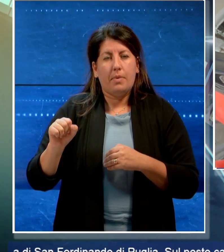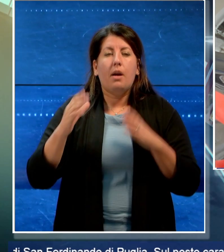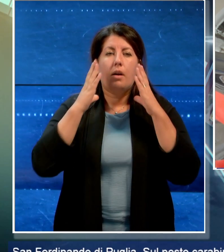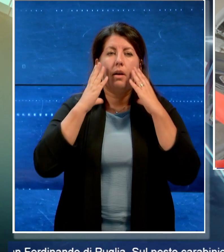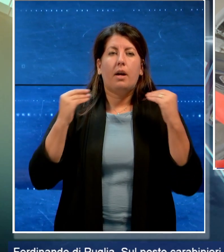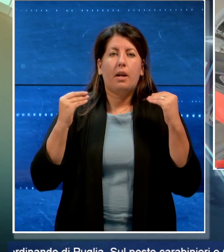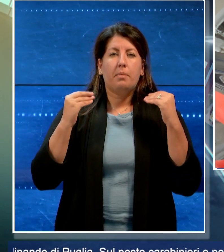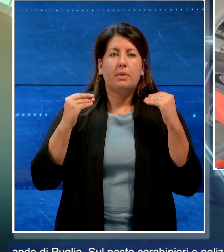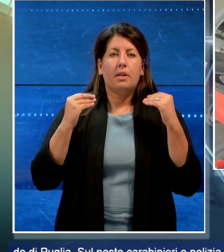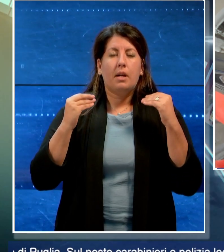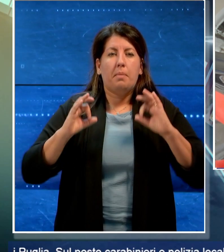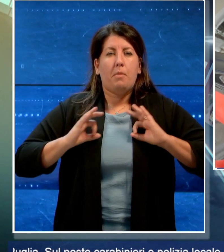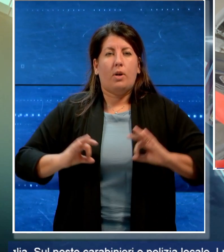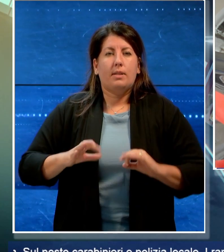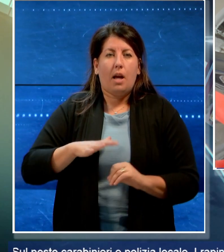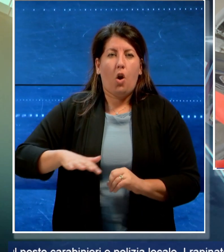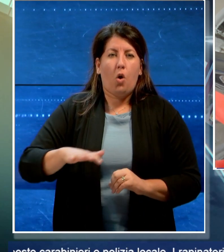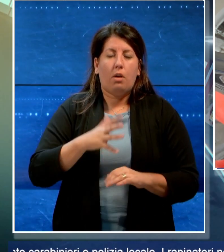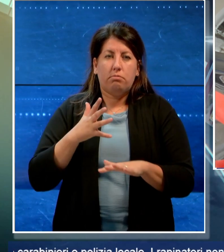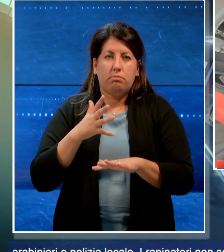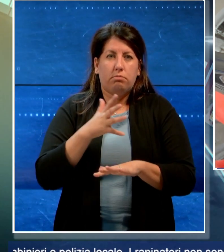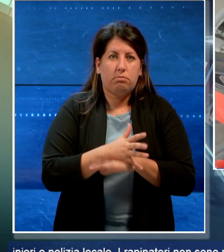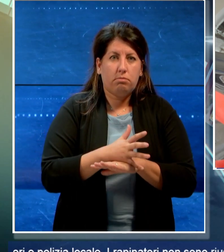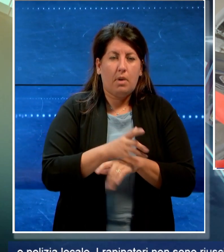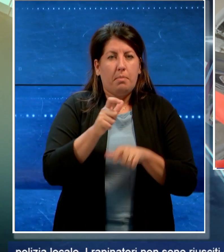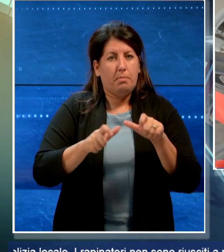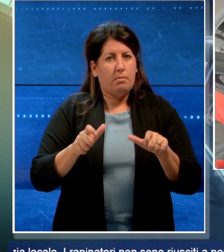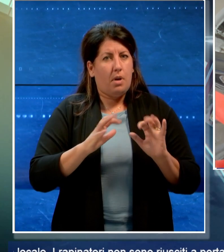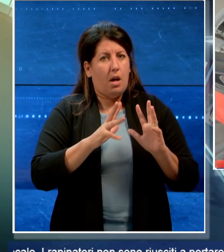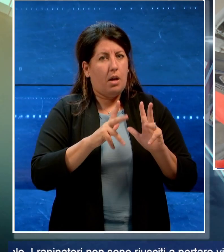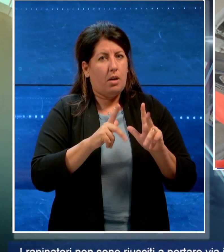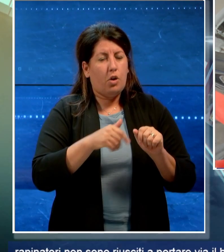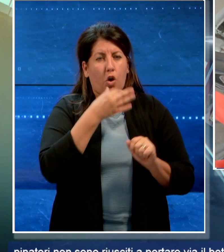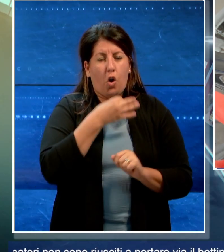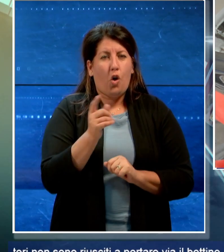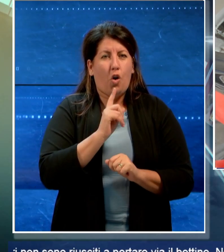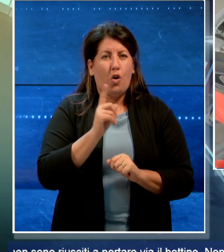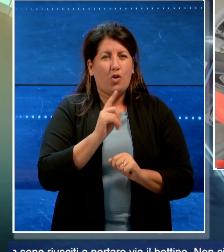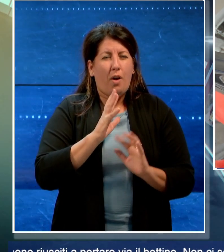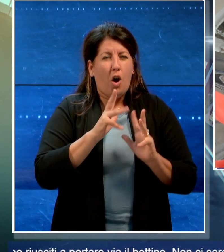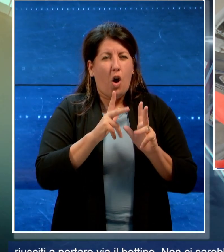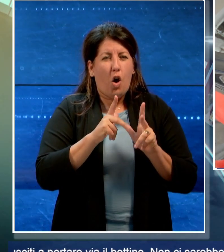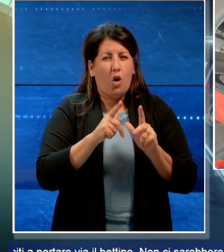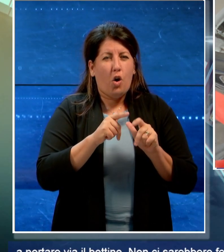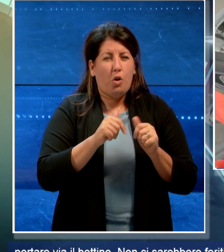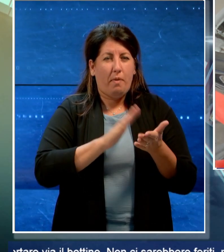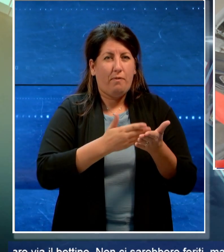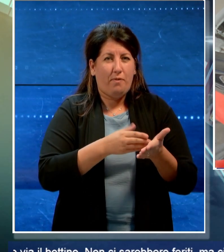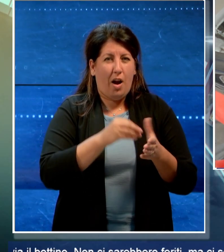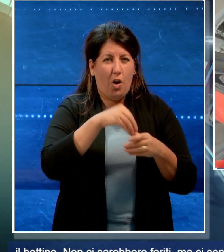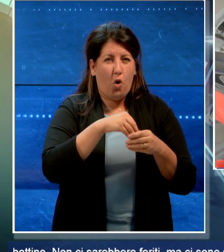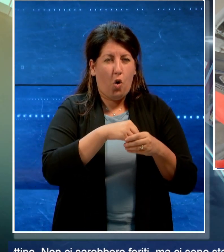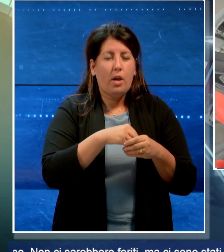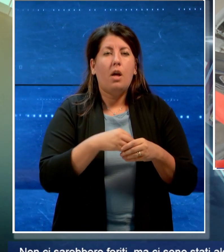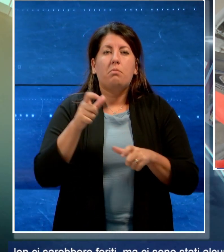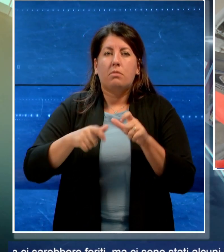i carabinieri, la polizia locale, i rapinatori non sono riusciti a portare via il bottino, non ci sarebbero feriti